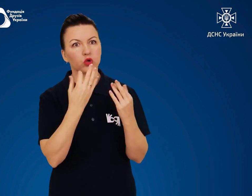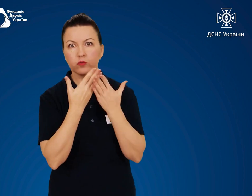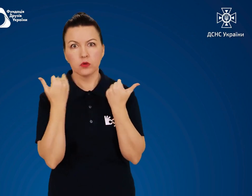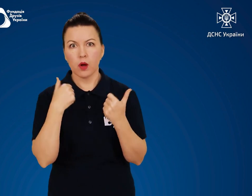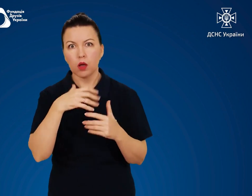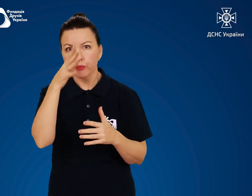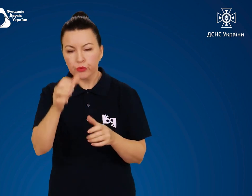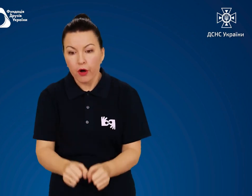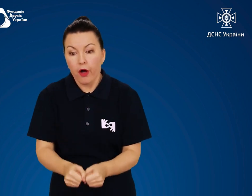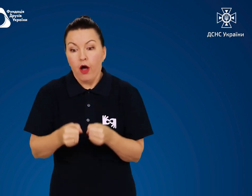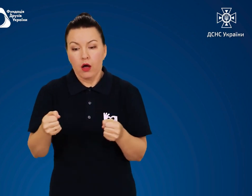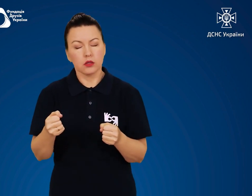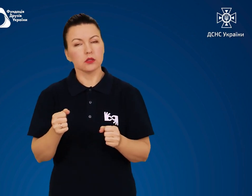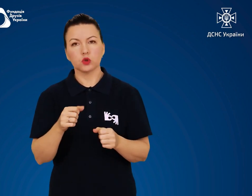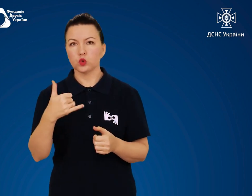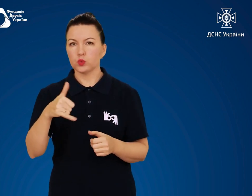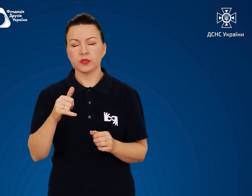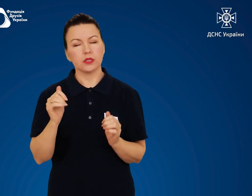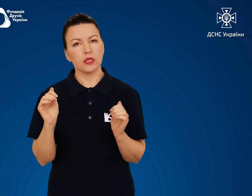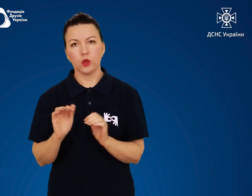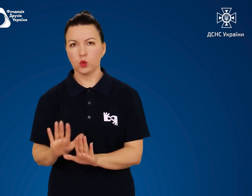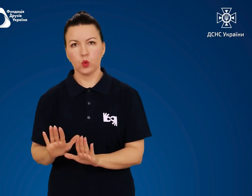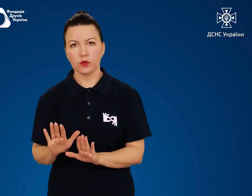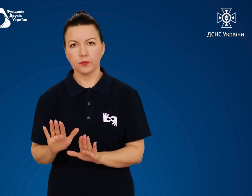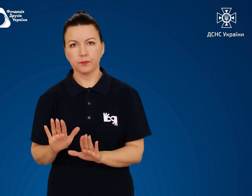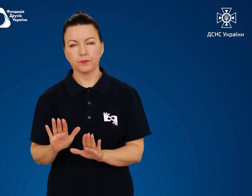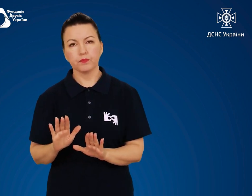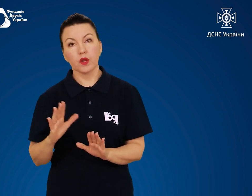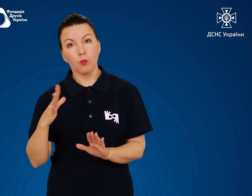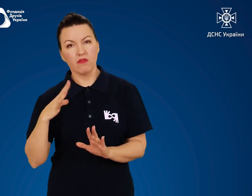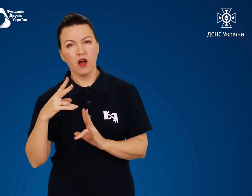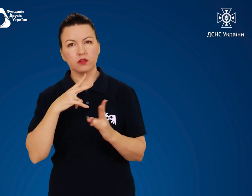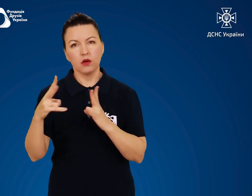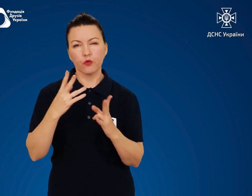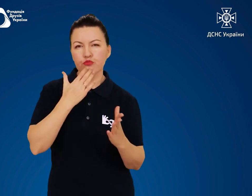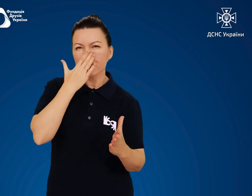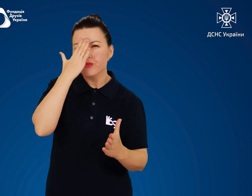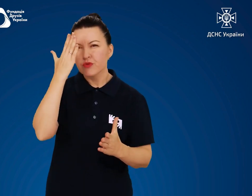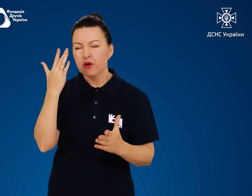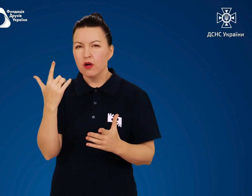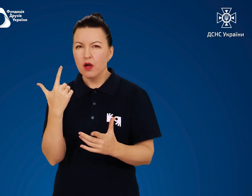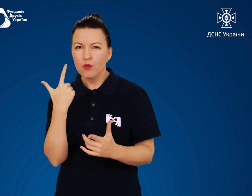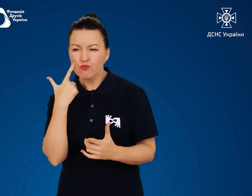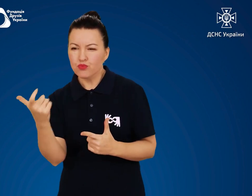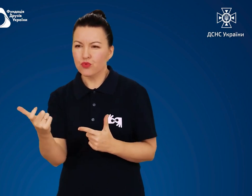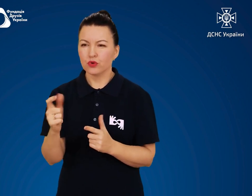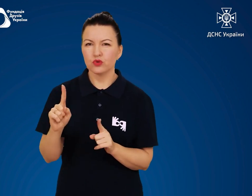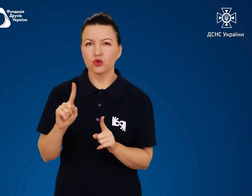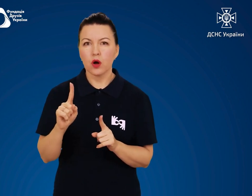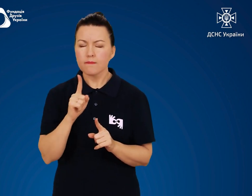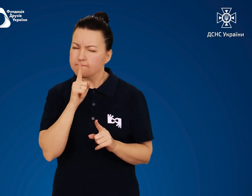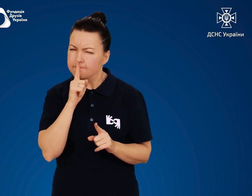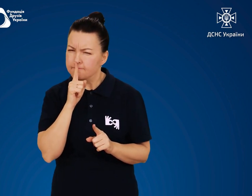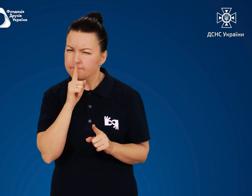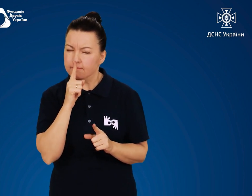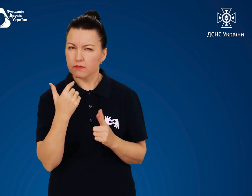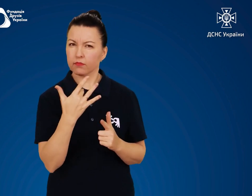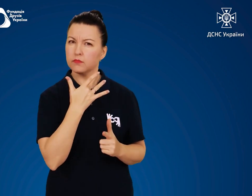Не реагуйте на провокаційну або зухвалу поведінку Жінкам